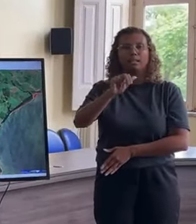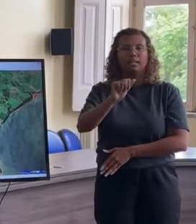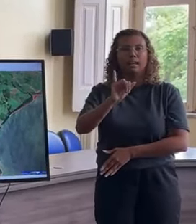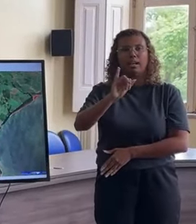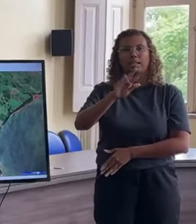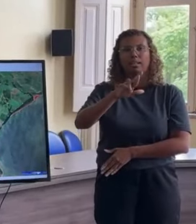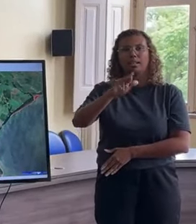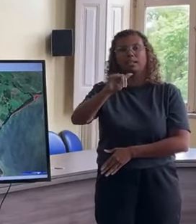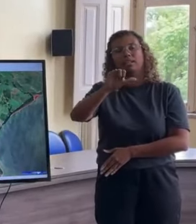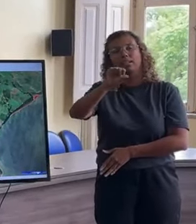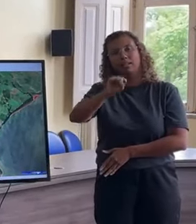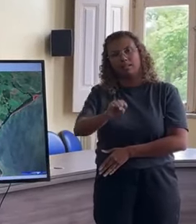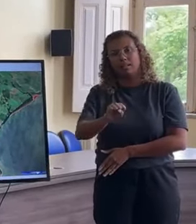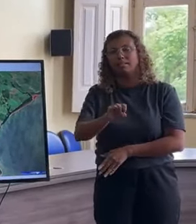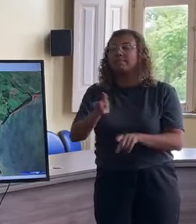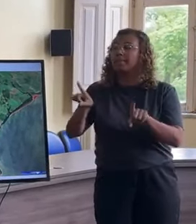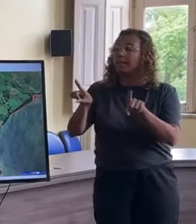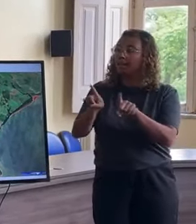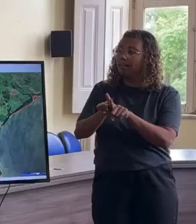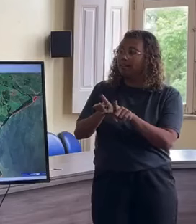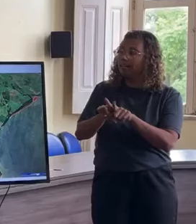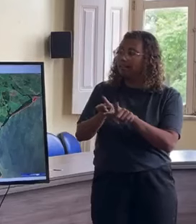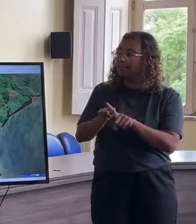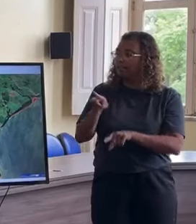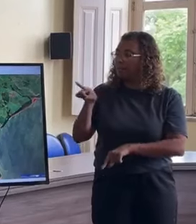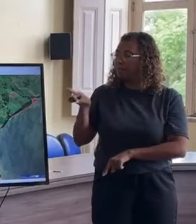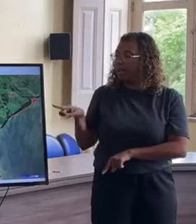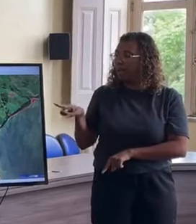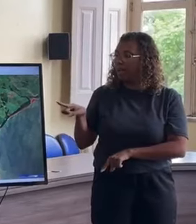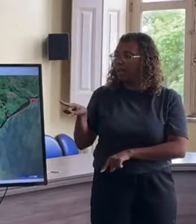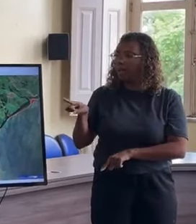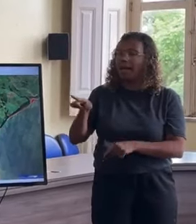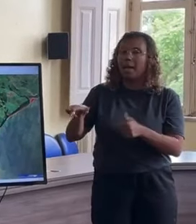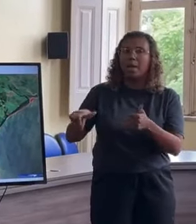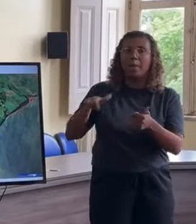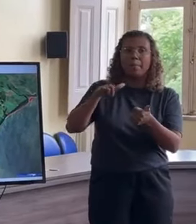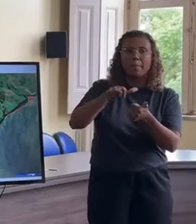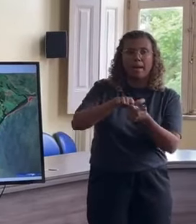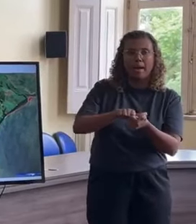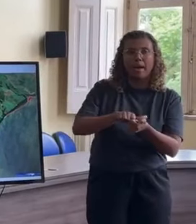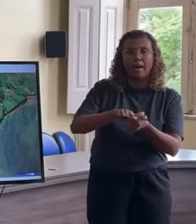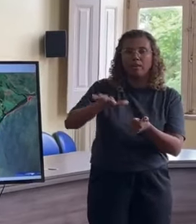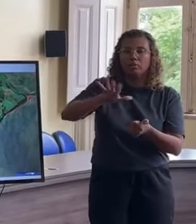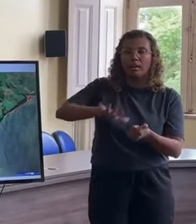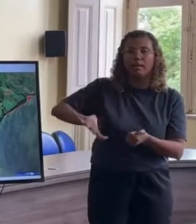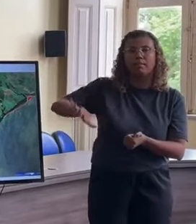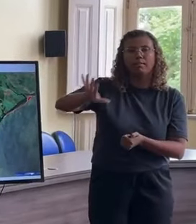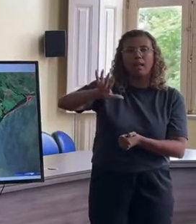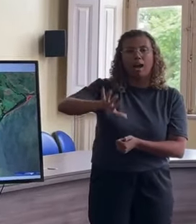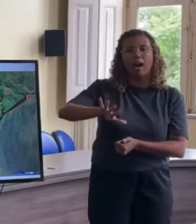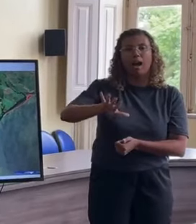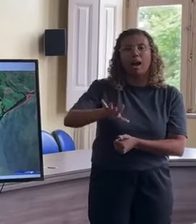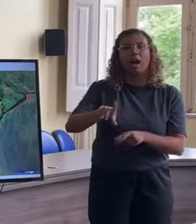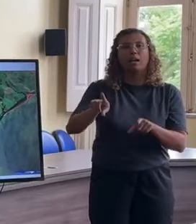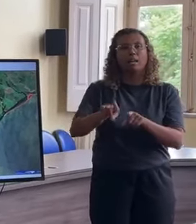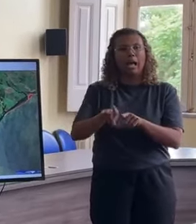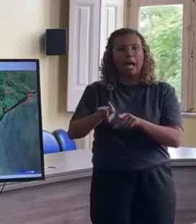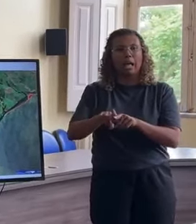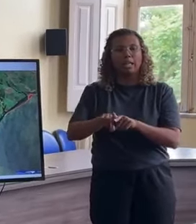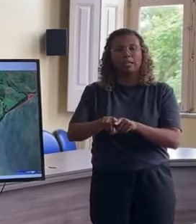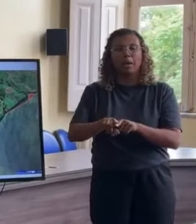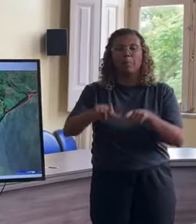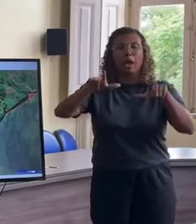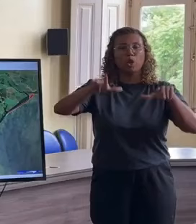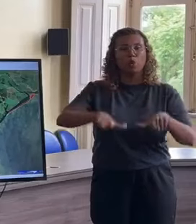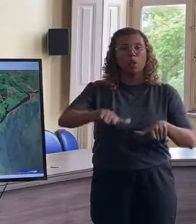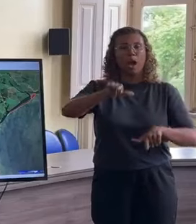Traíras. E nesta parte aqui, que vai pegar o Lago de São Gonçalo, outros condomínios aqui, o próprio Parque Una.